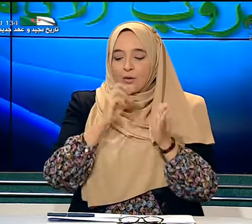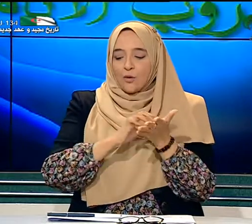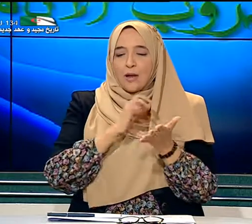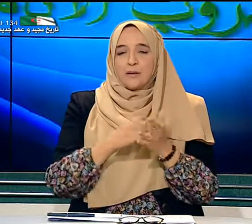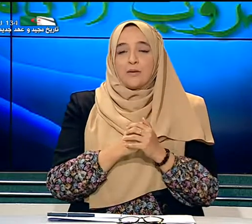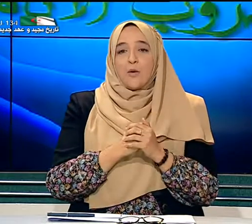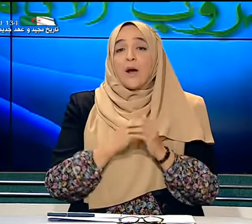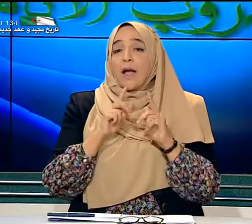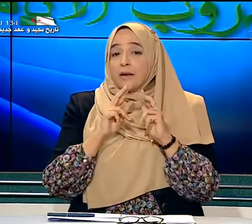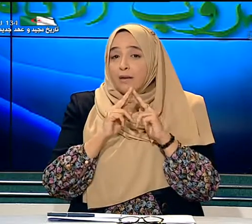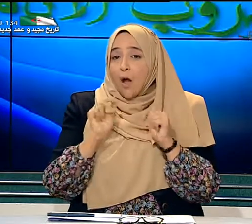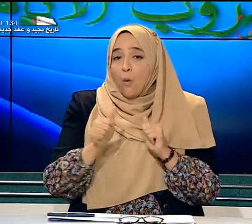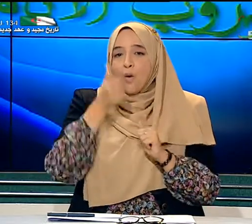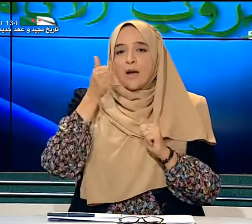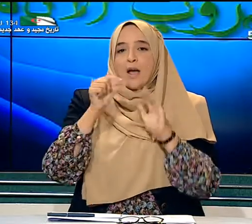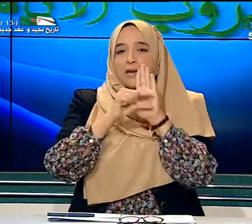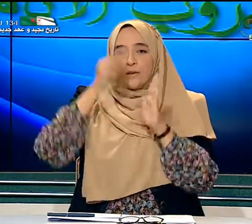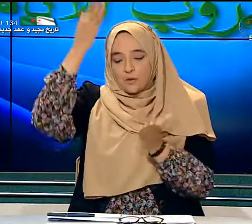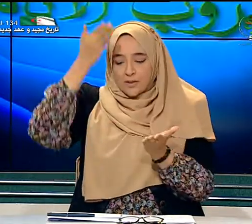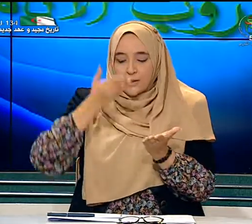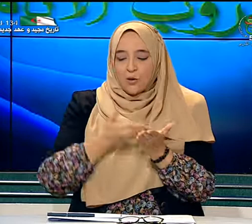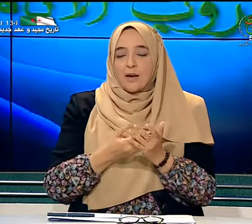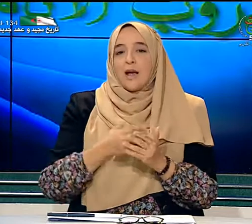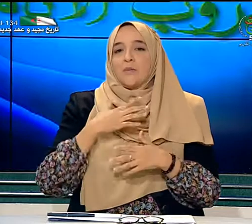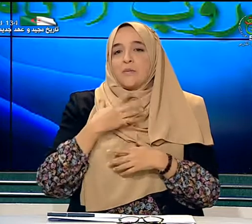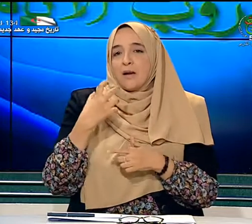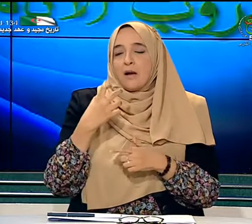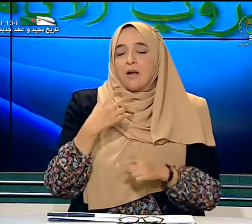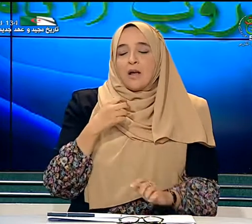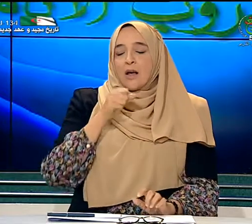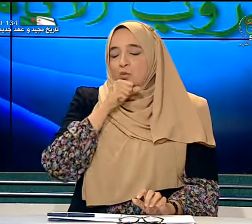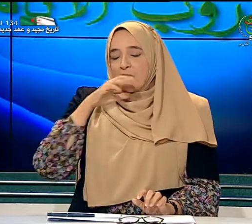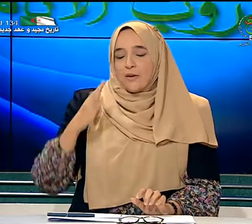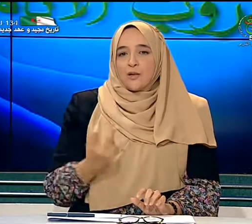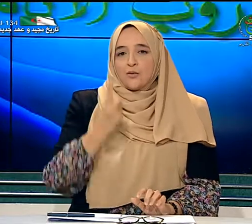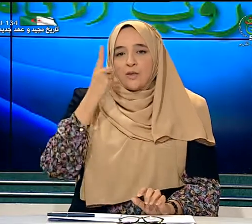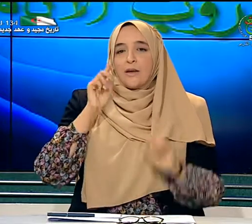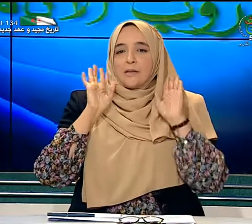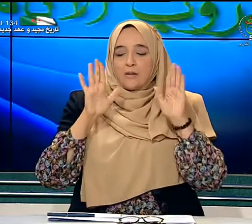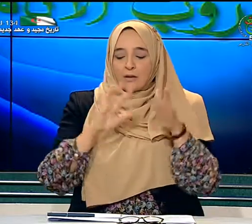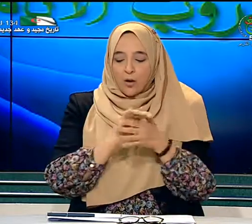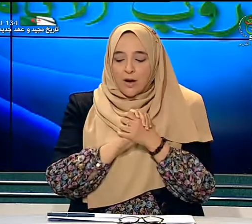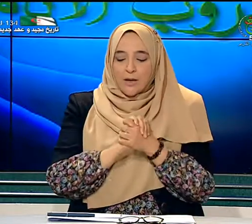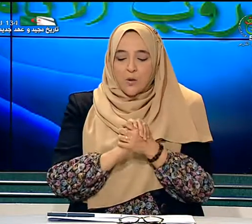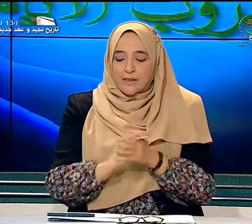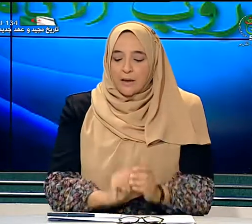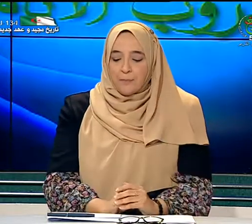القرآن وكانت أول آية تنزل على حبيبنا المصطفى رسول الله صلى الله عليه وسلم